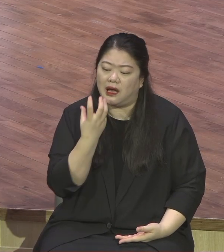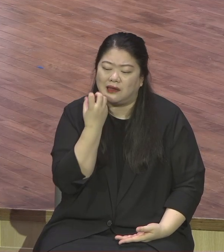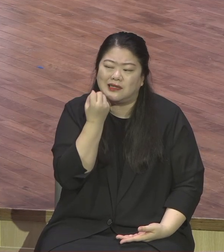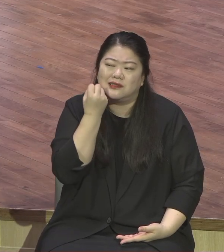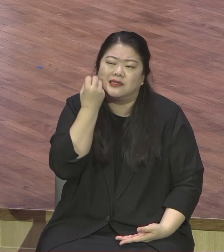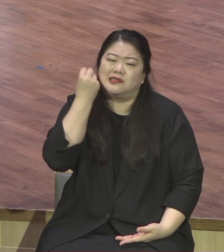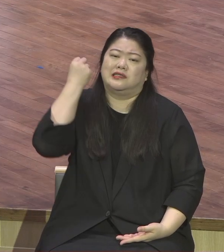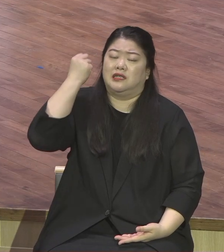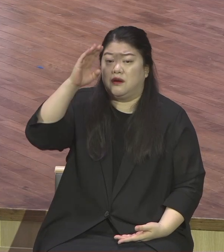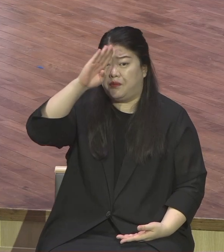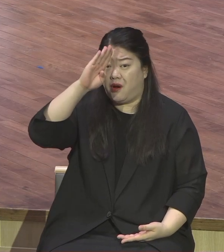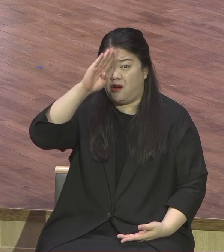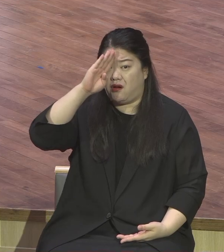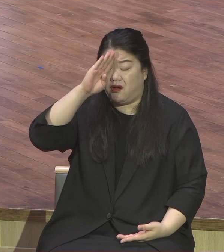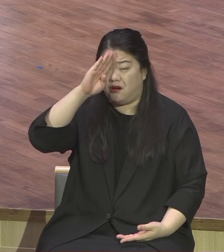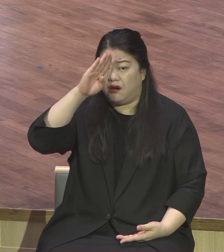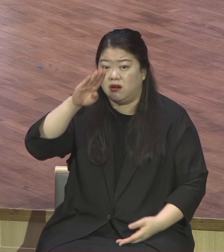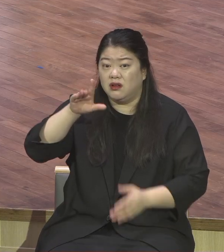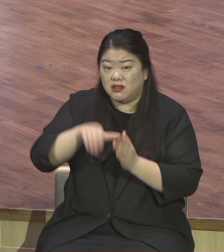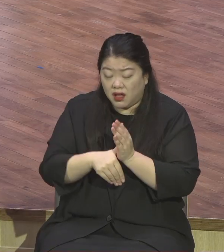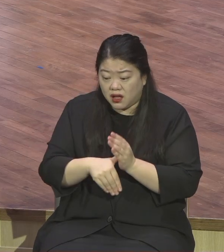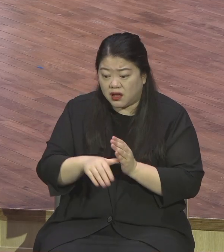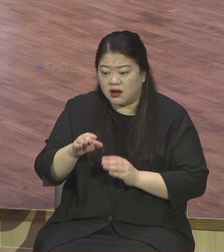감사하시기 바랍니다 전거의 전거